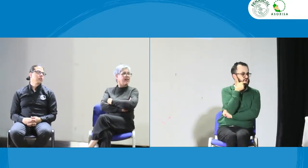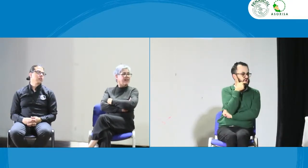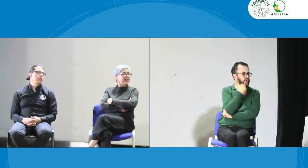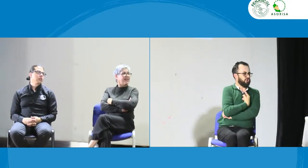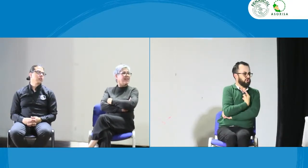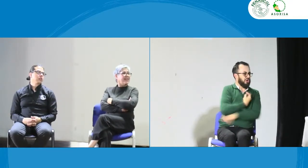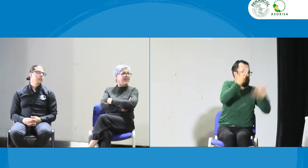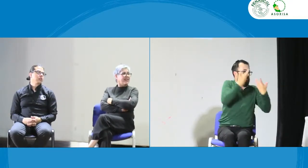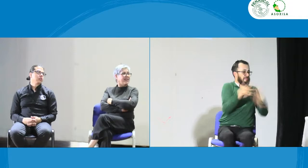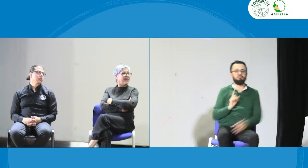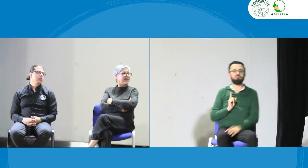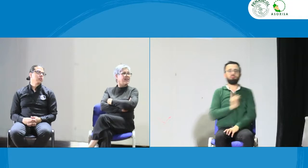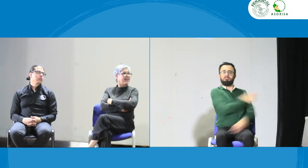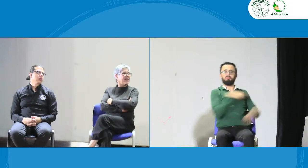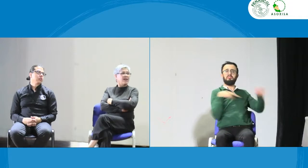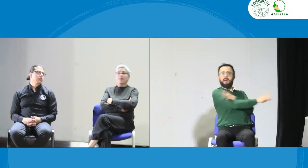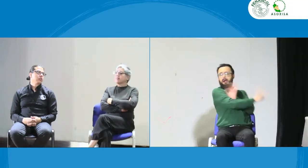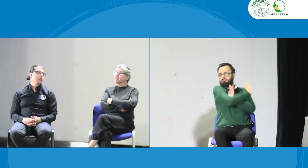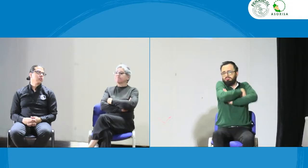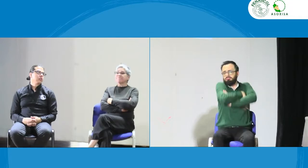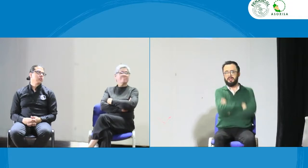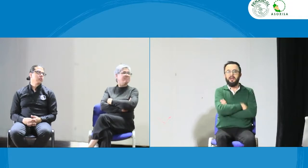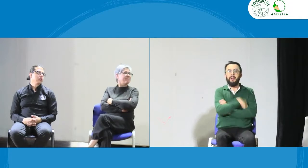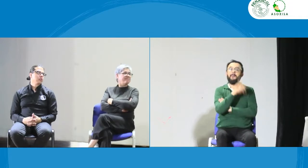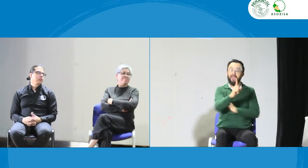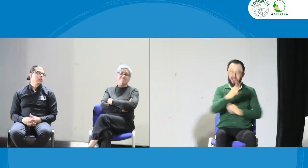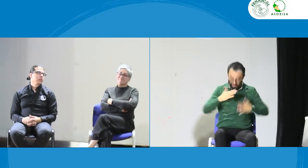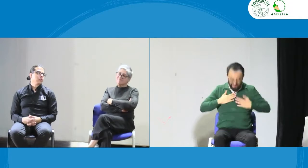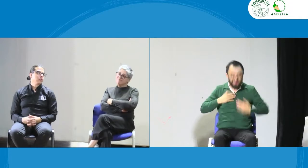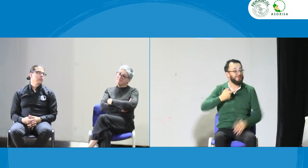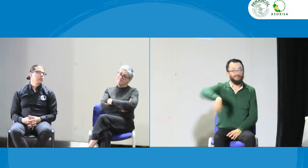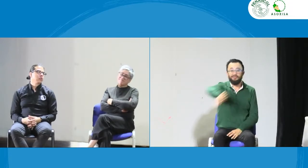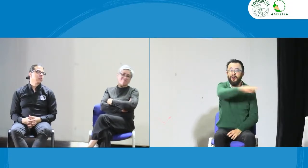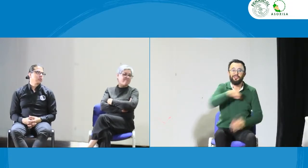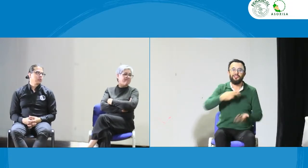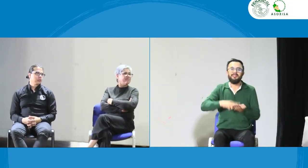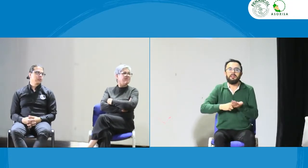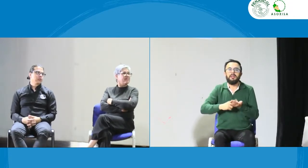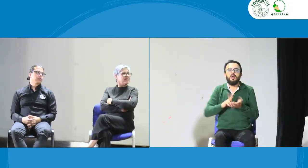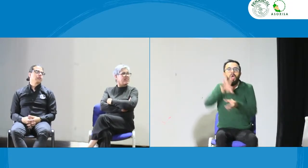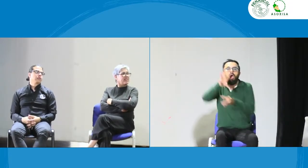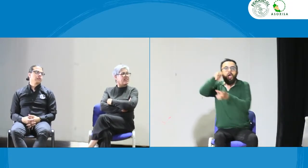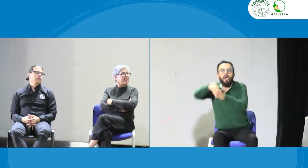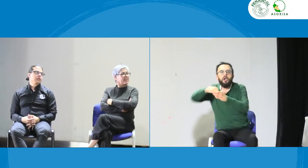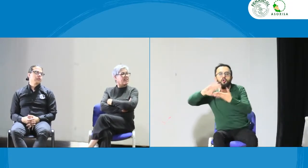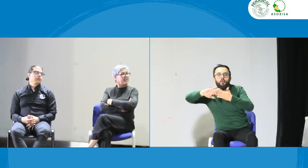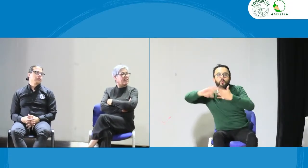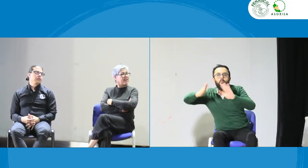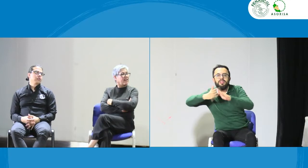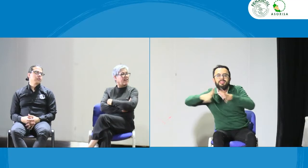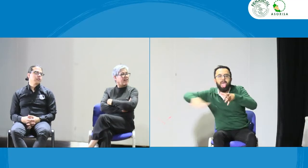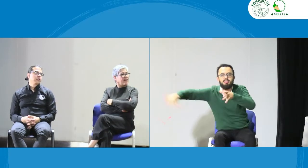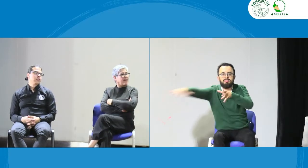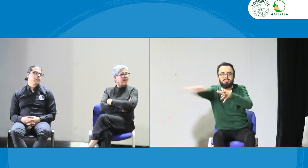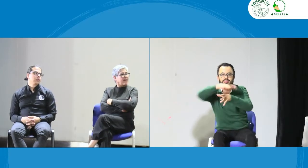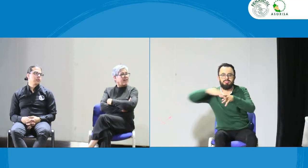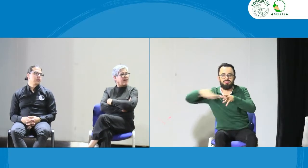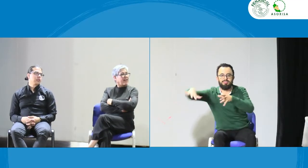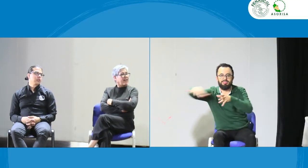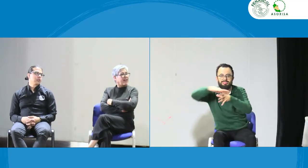en una conferencia termina y se va. Sin embargo, los intérpretes de lenguas orales estamos inversos en una comunidad.